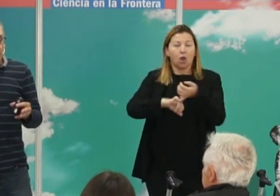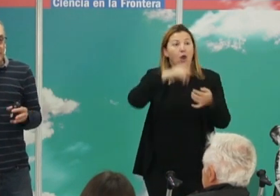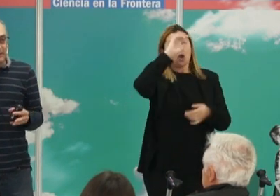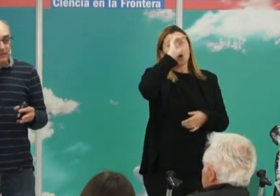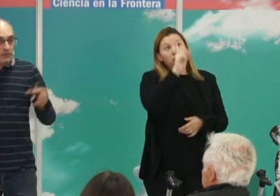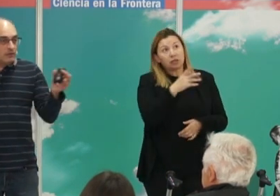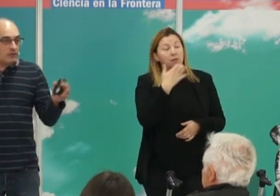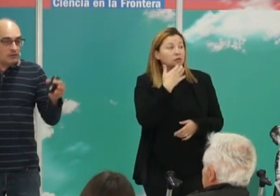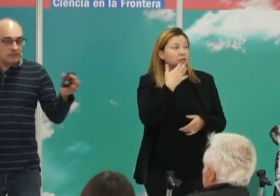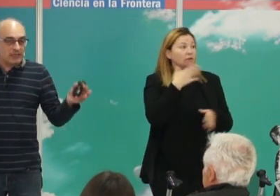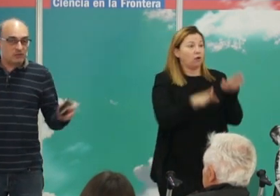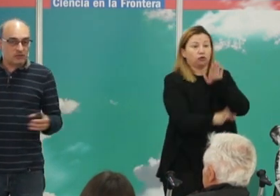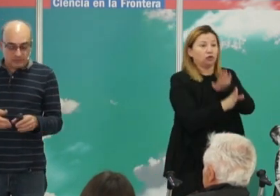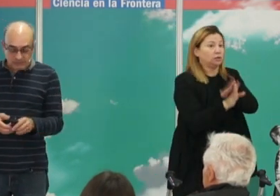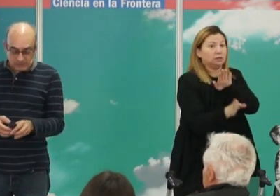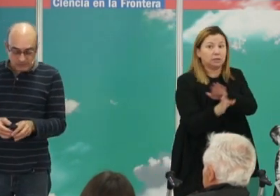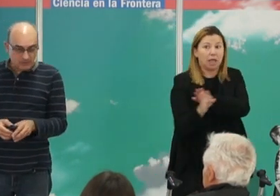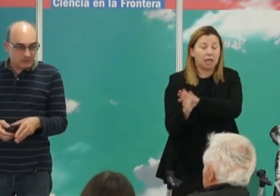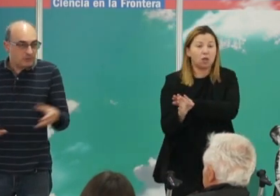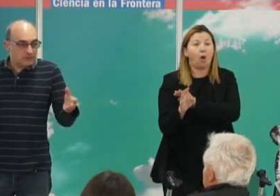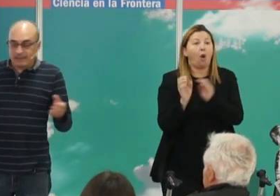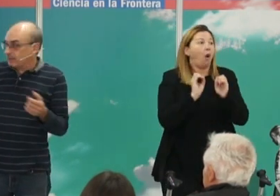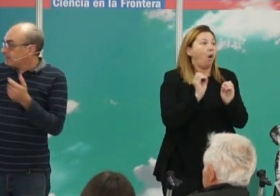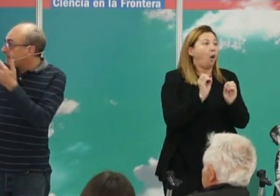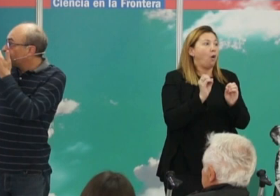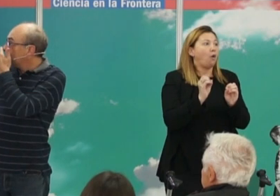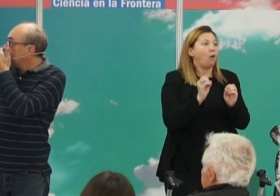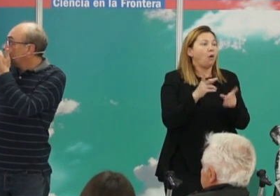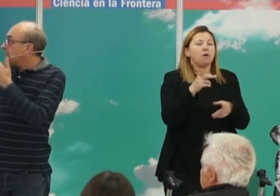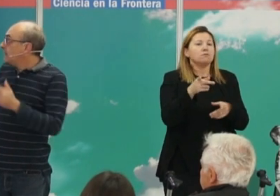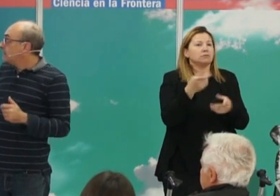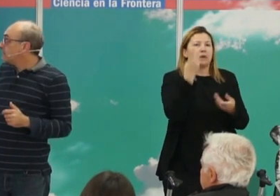cosa difícil o, digamos, simultánea, ¿no?